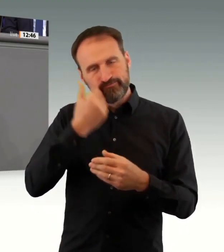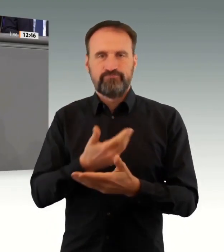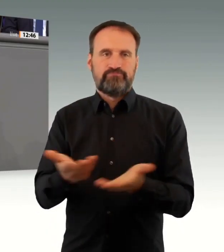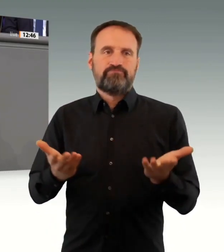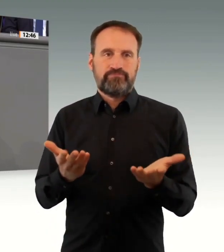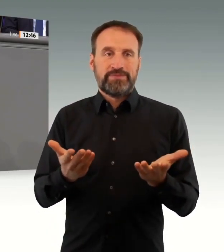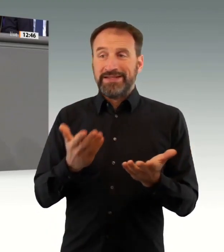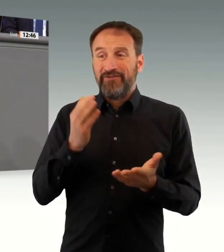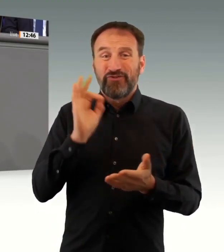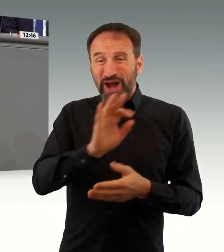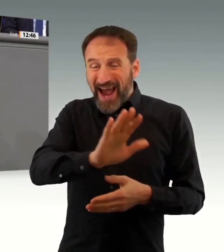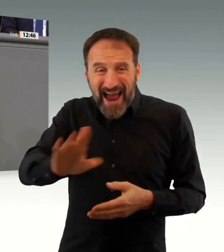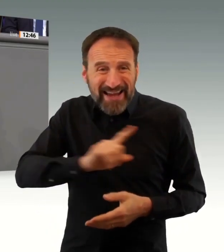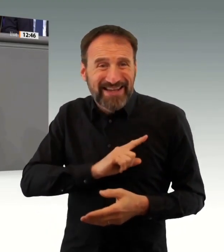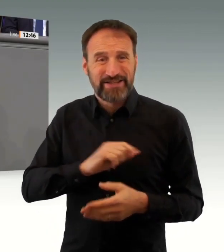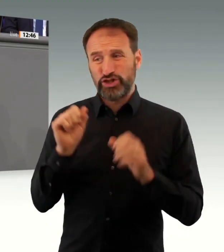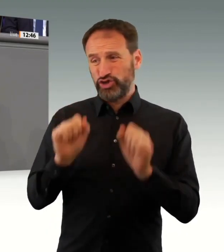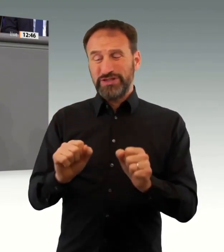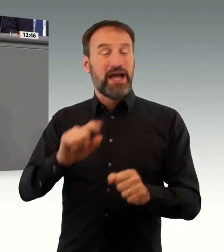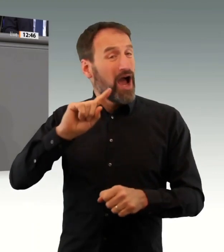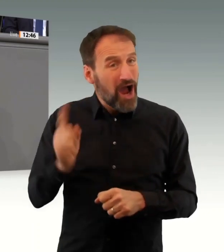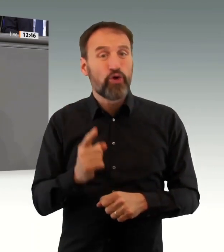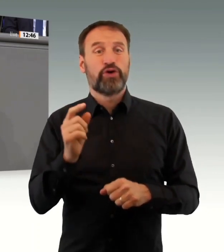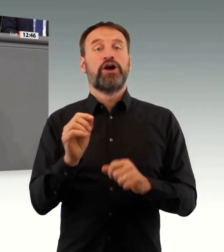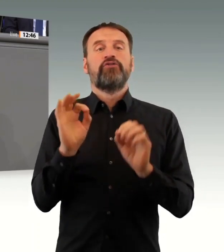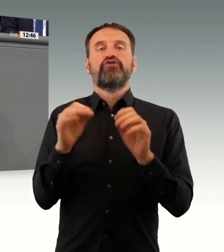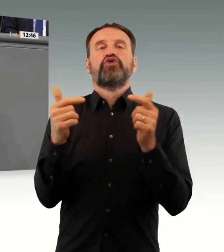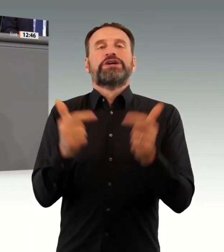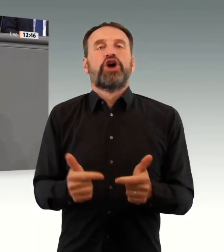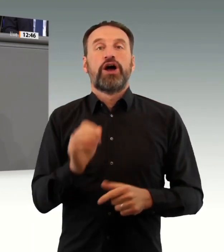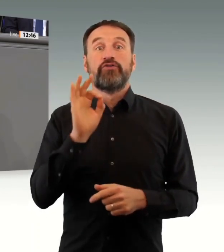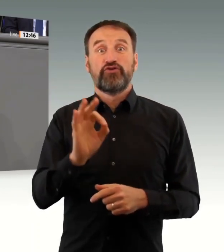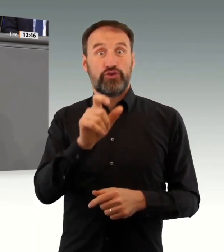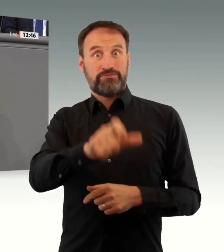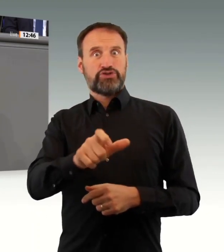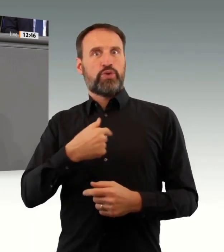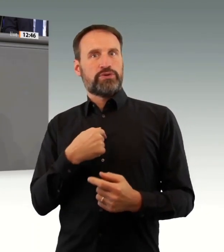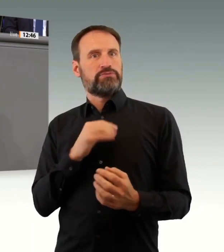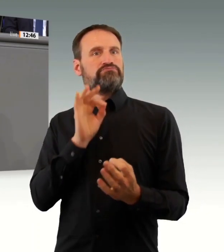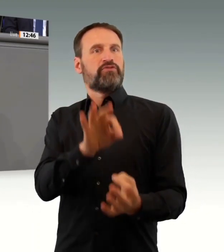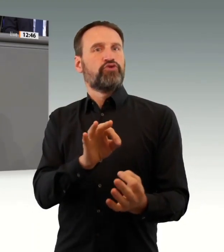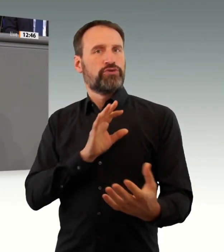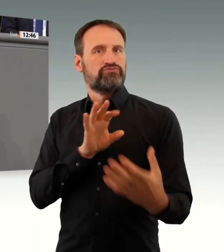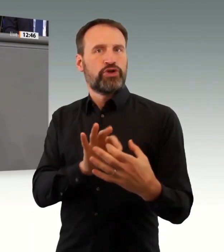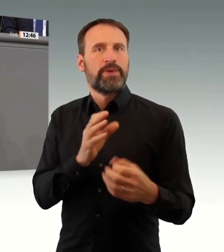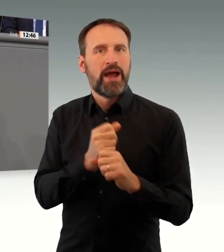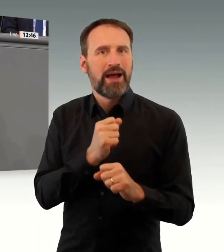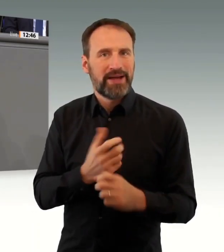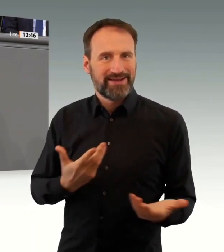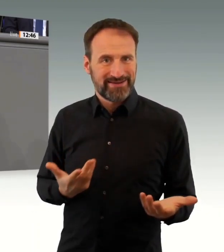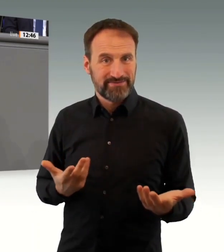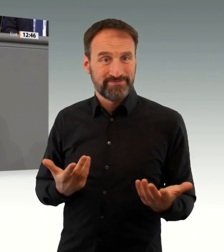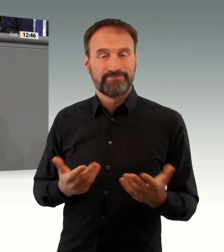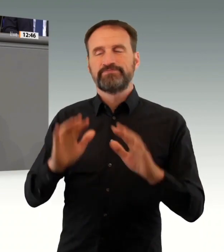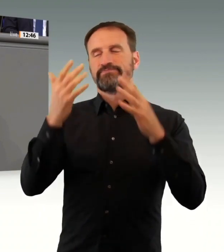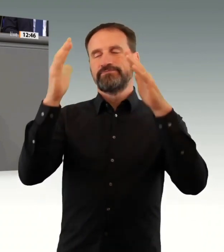Patienten auf ihre lebensrettende Operation werden warten müssen. Weil dafür